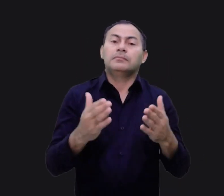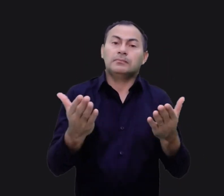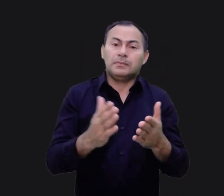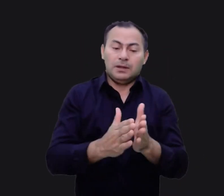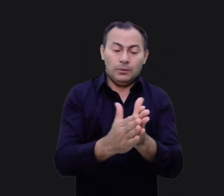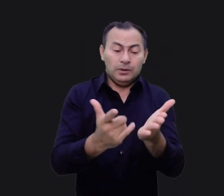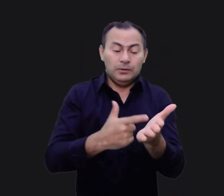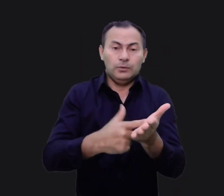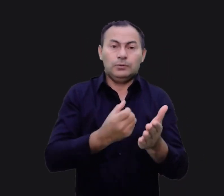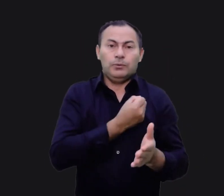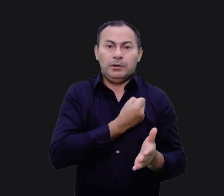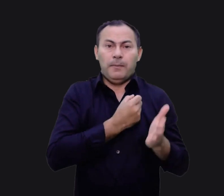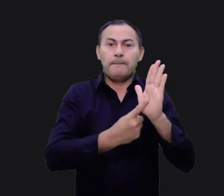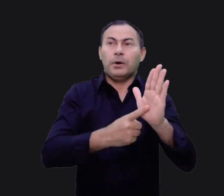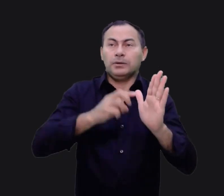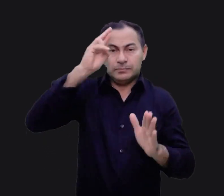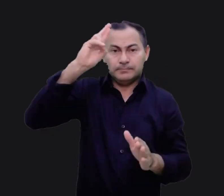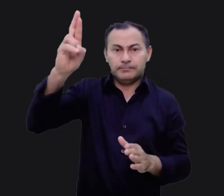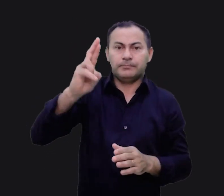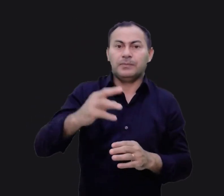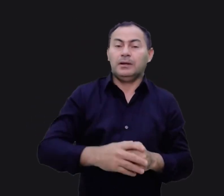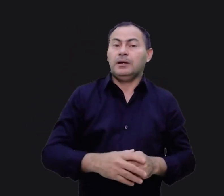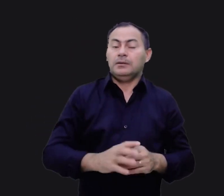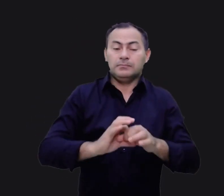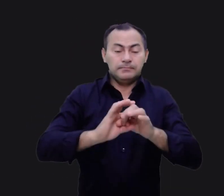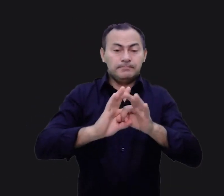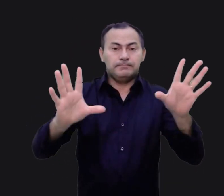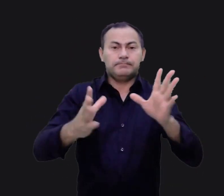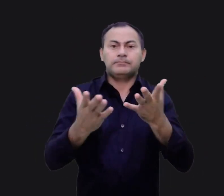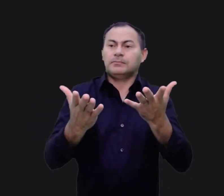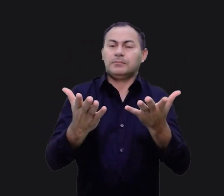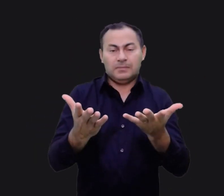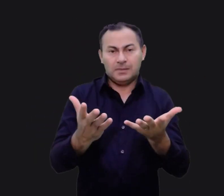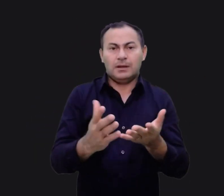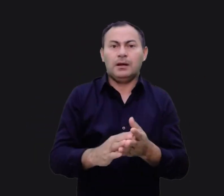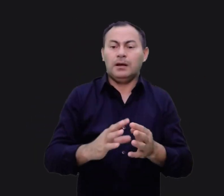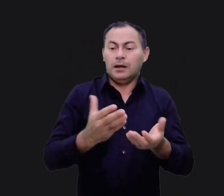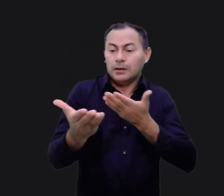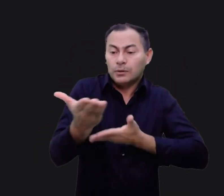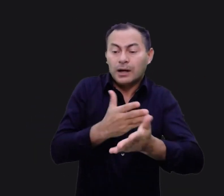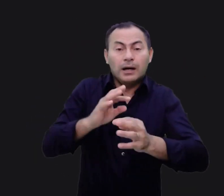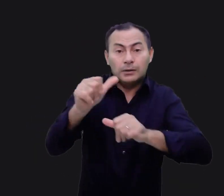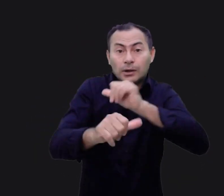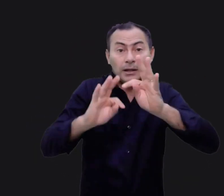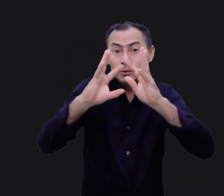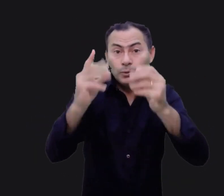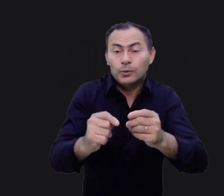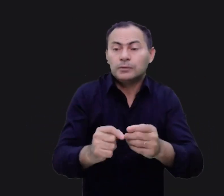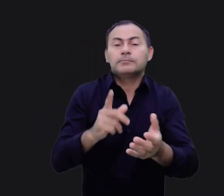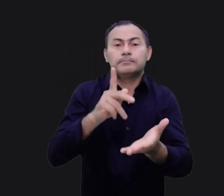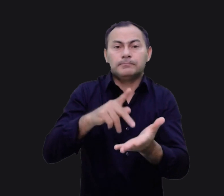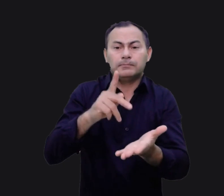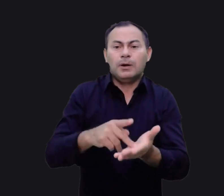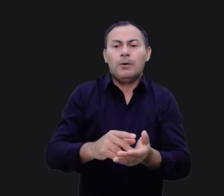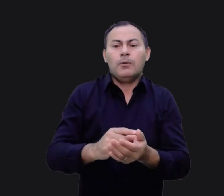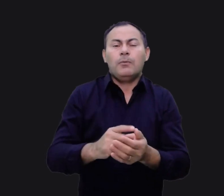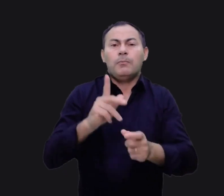E o livro de Números nos mostra que o Senhor fica disposto a trocar tudo. Tudo mesmo. Um